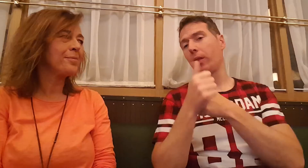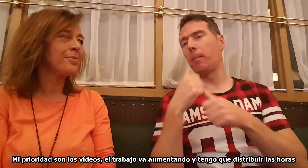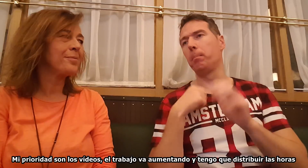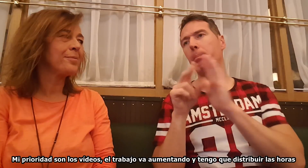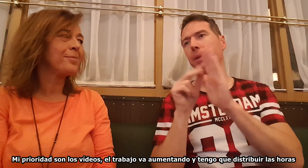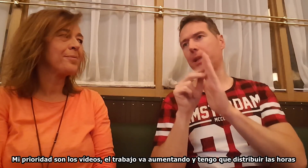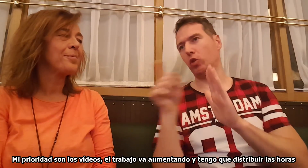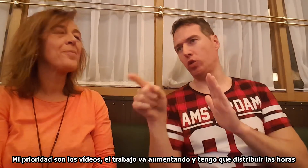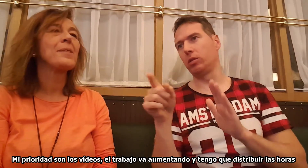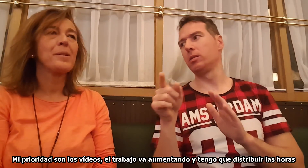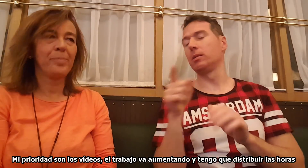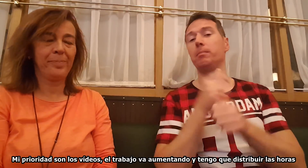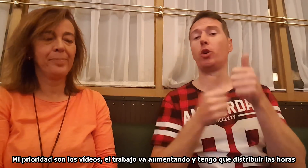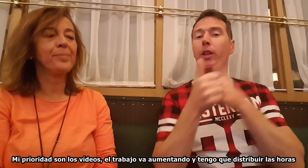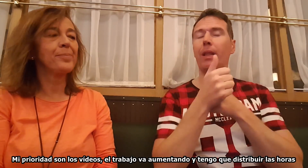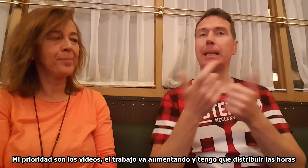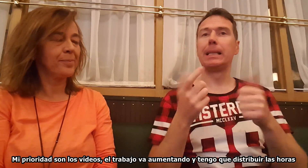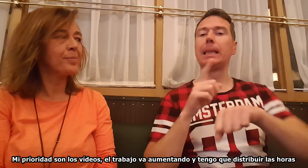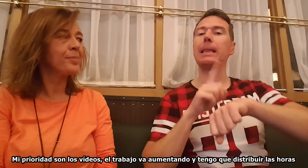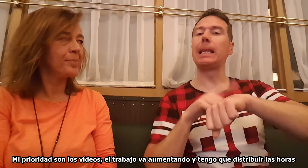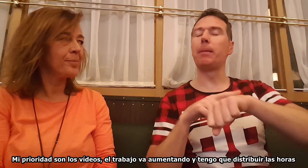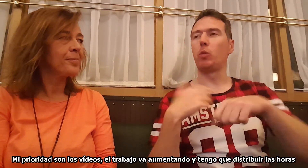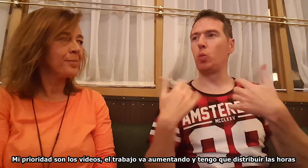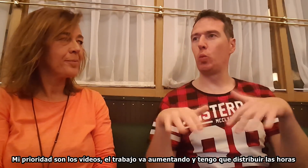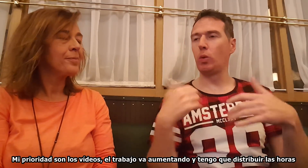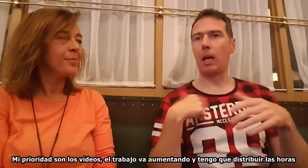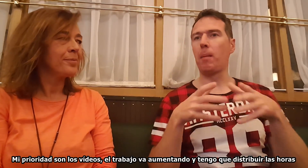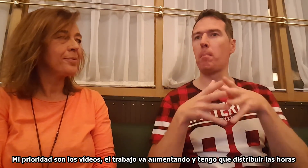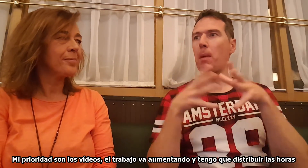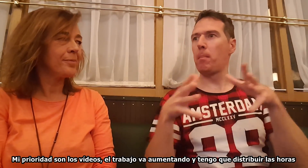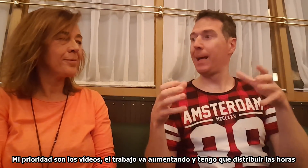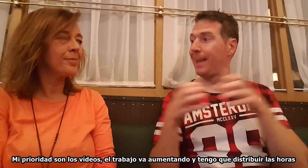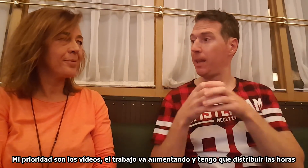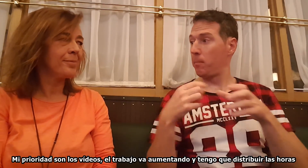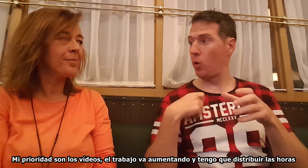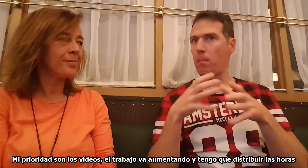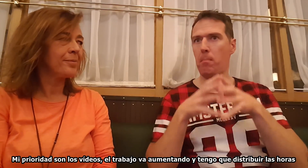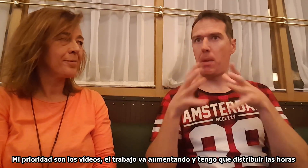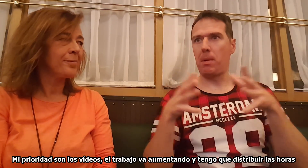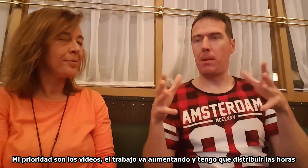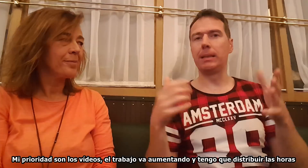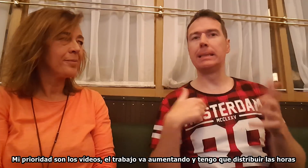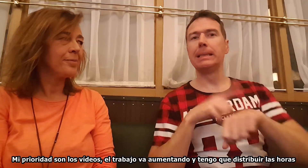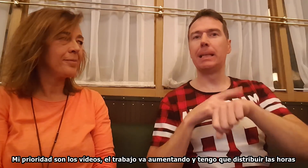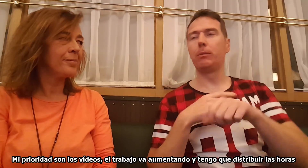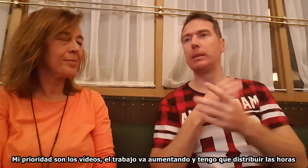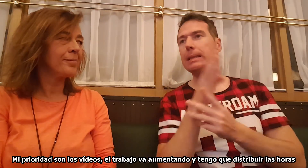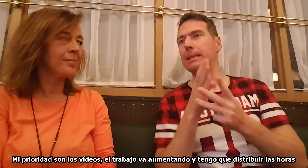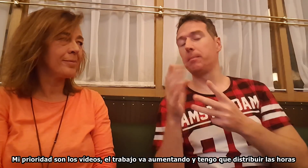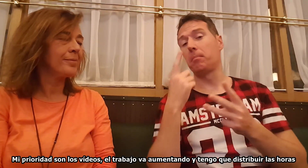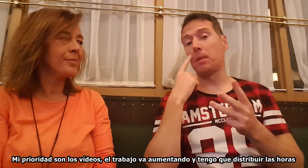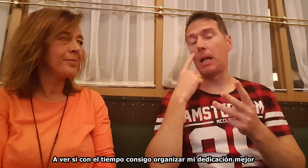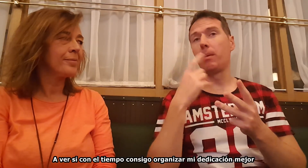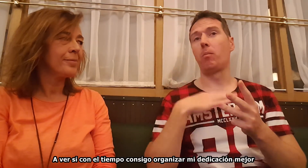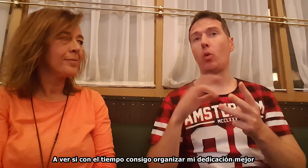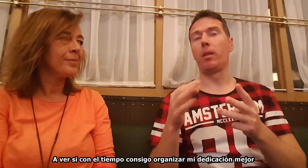Mi prioridad son los vídeos. El trabajo va aumentando y tengo que distribuir las horas. A ver si con el tiempo consigo